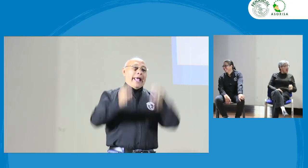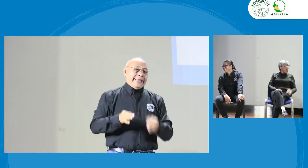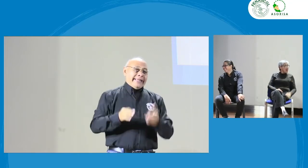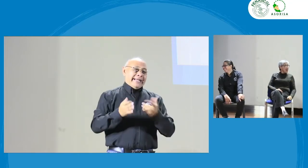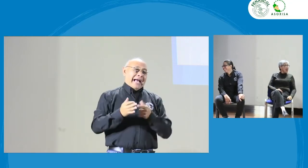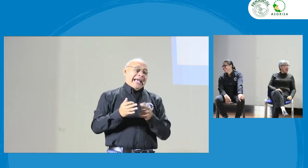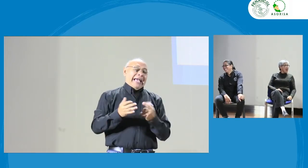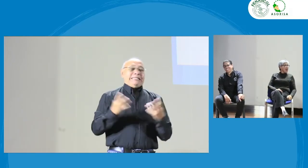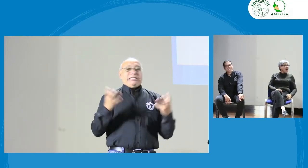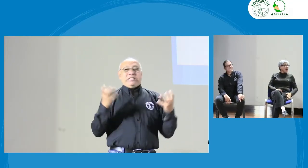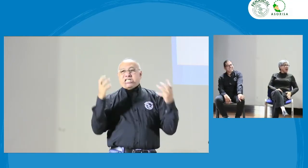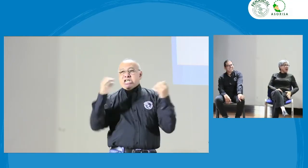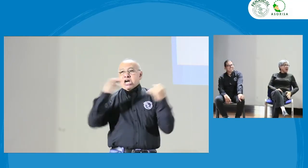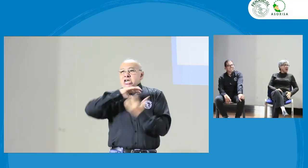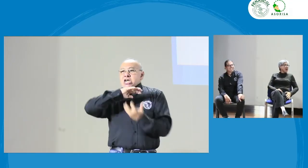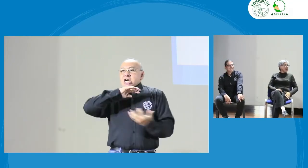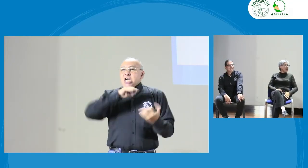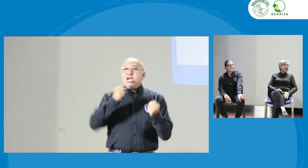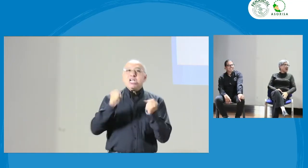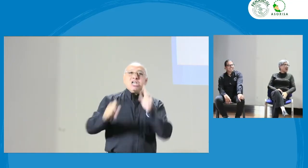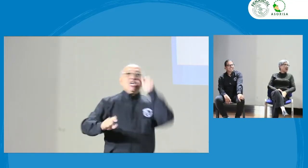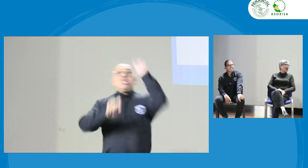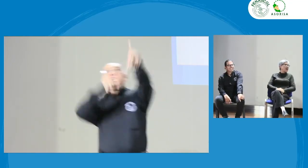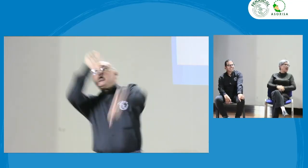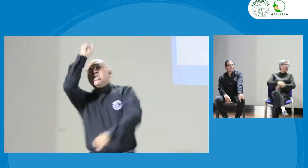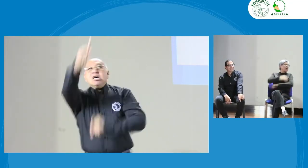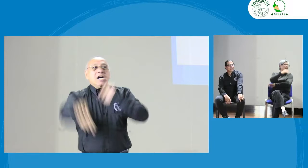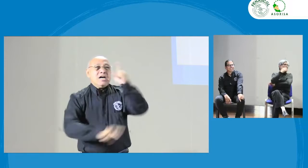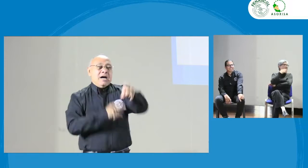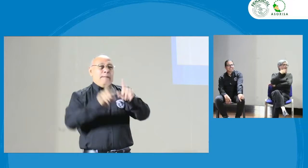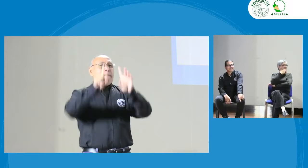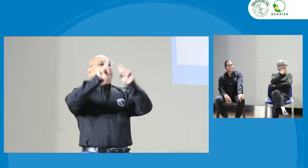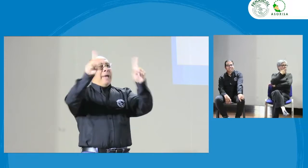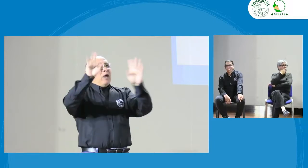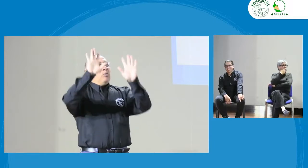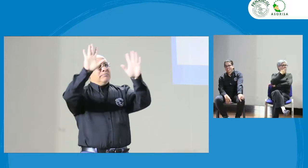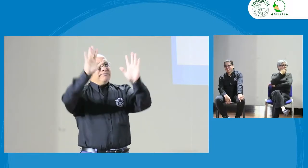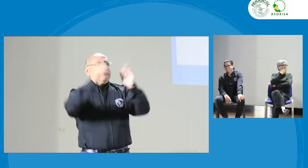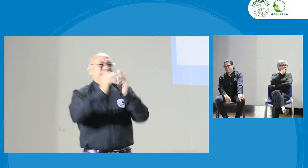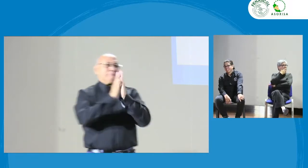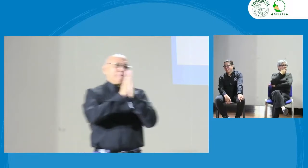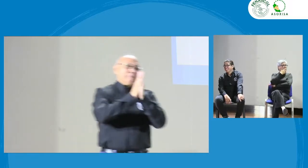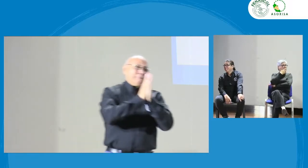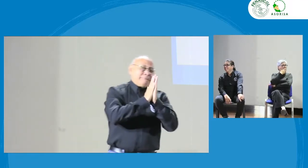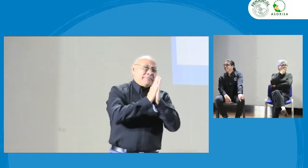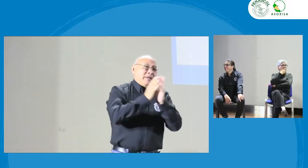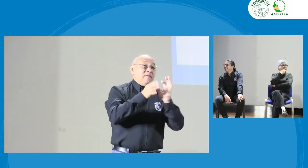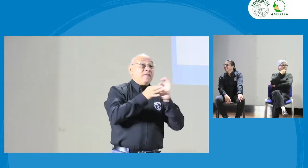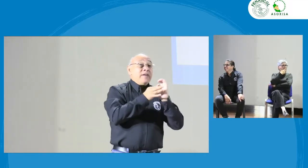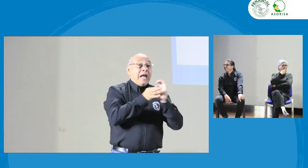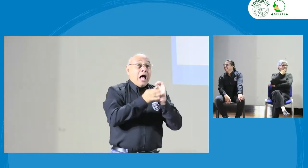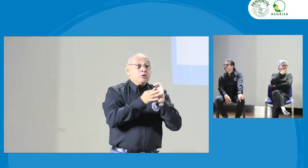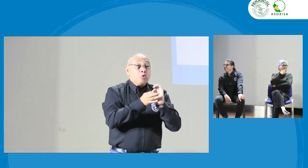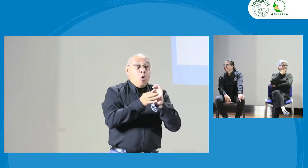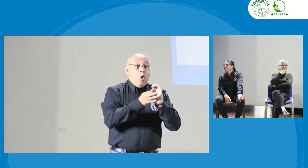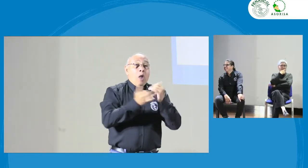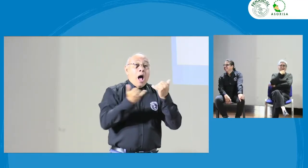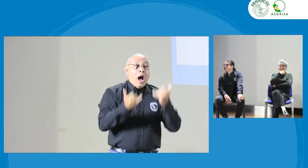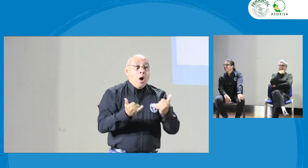y presencial, porque sé que el código de ética es un tema en nuestra comunidad. Y,